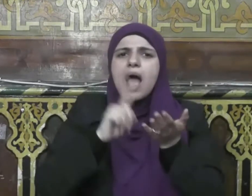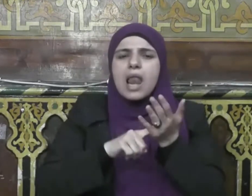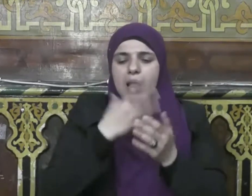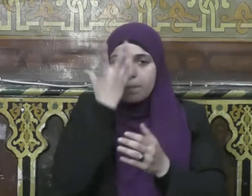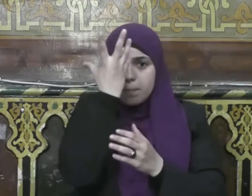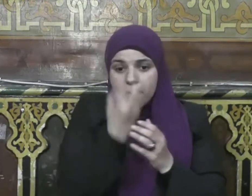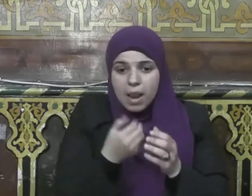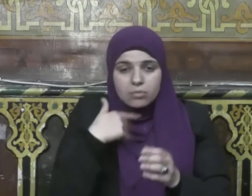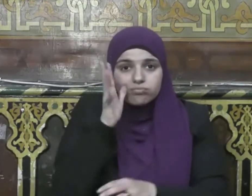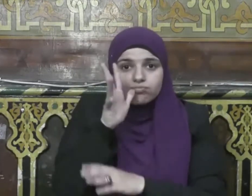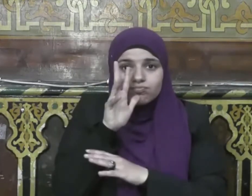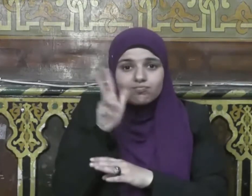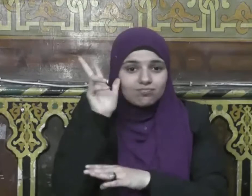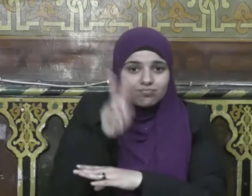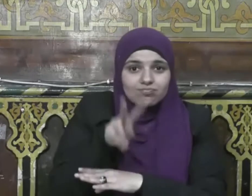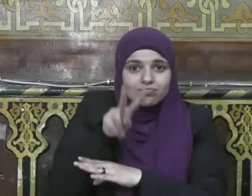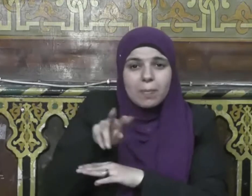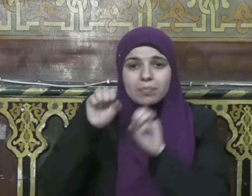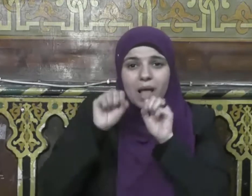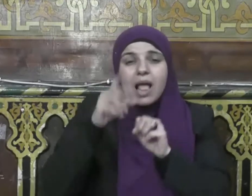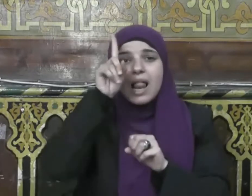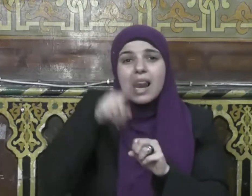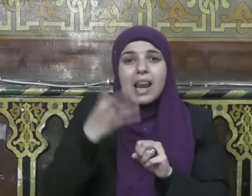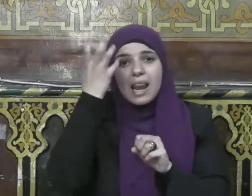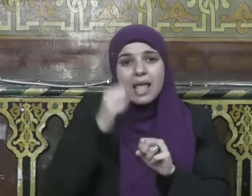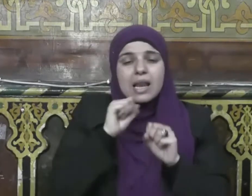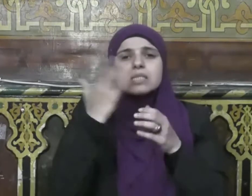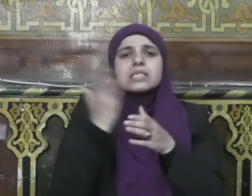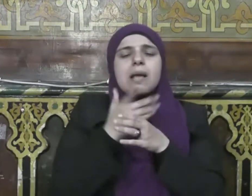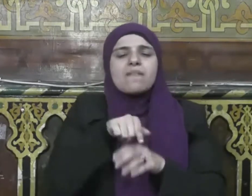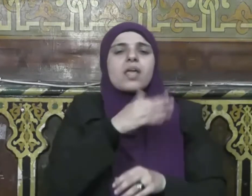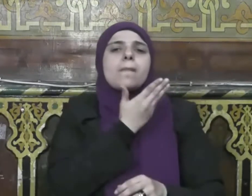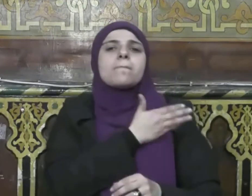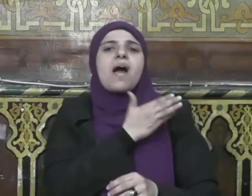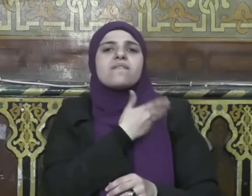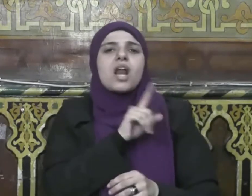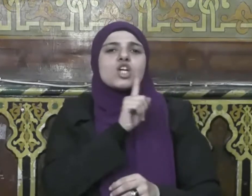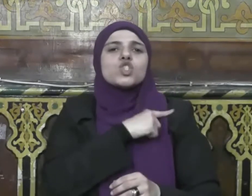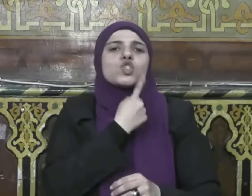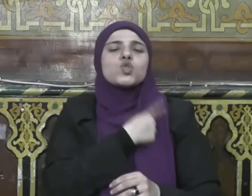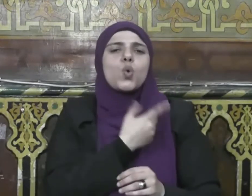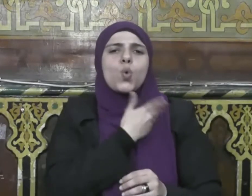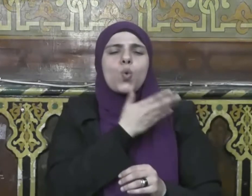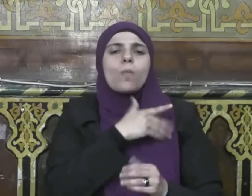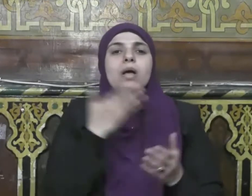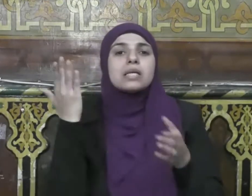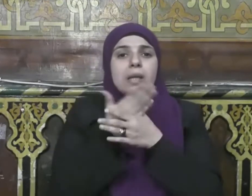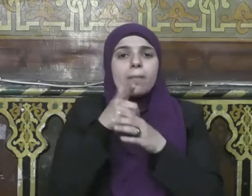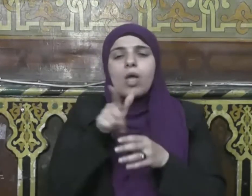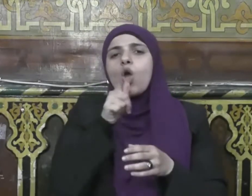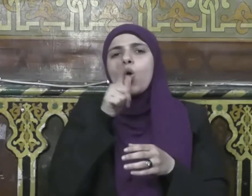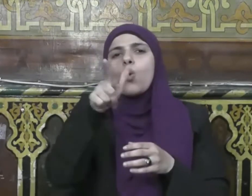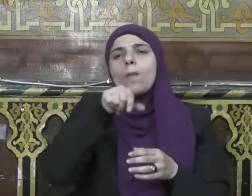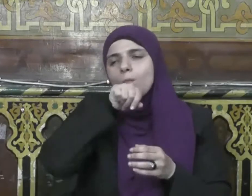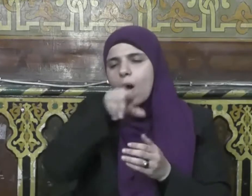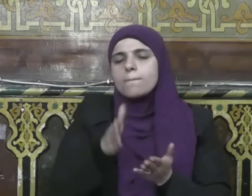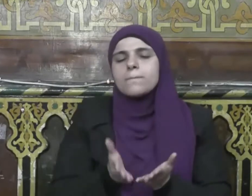الذنوب حيث يقول صلى الله عليه وسلم من قام ليلة القدر